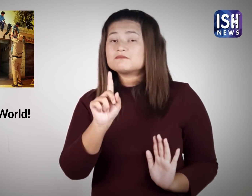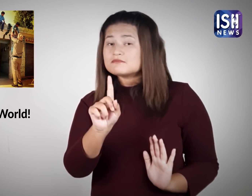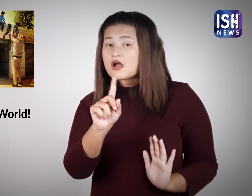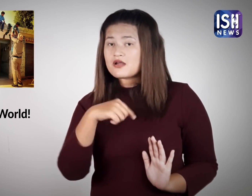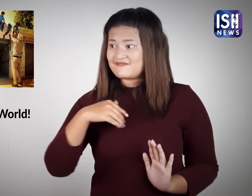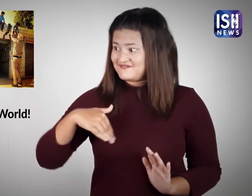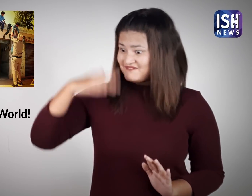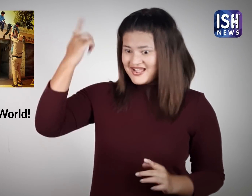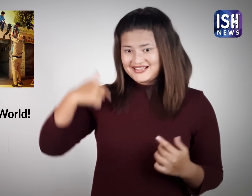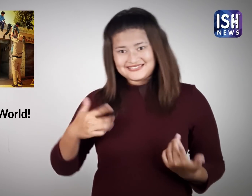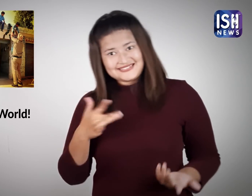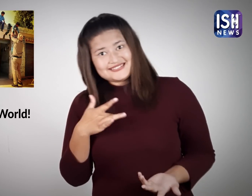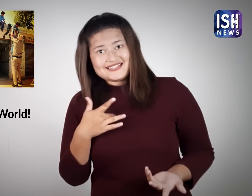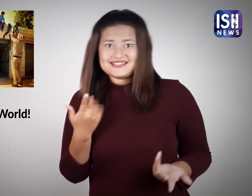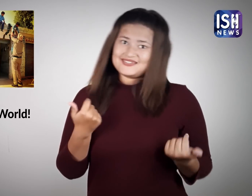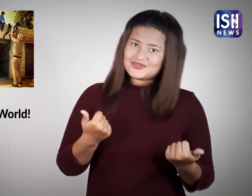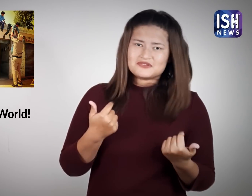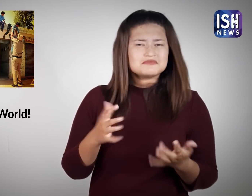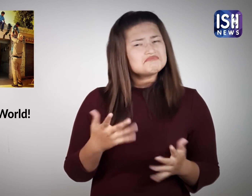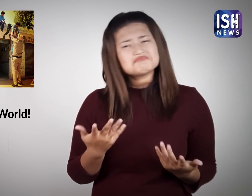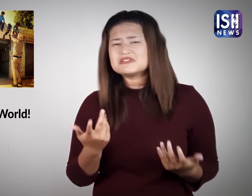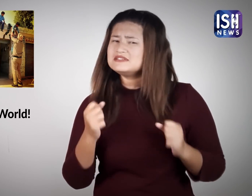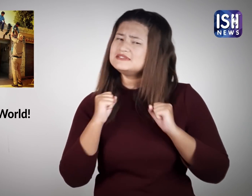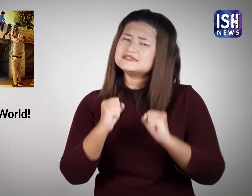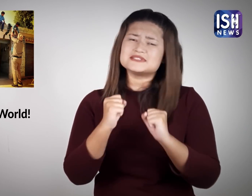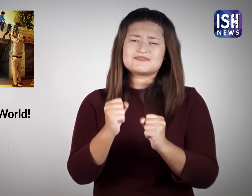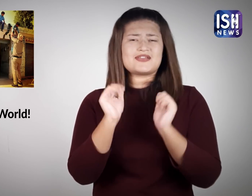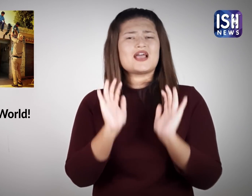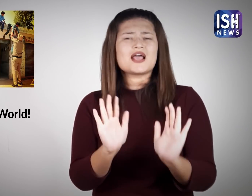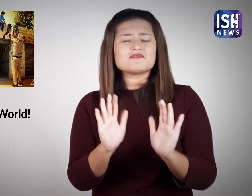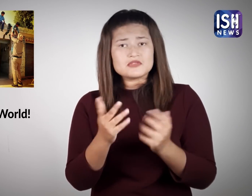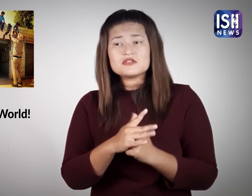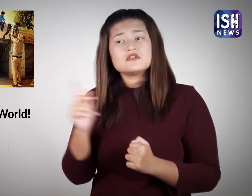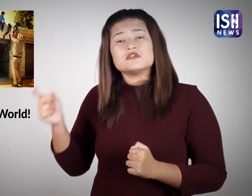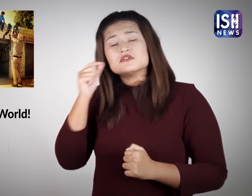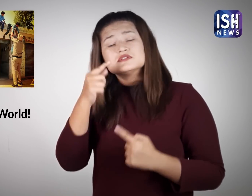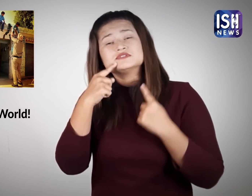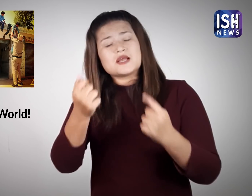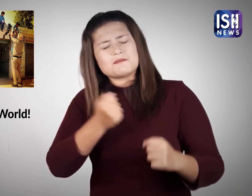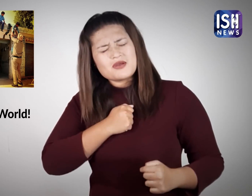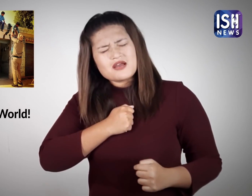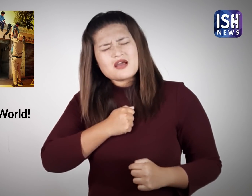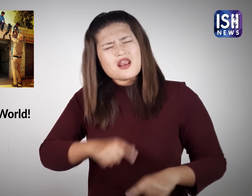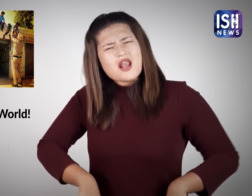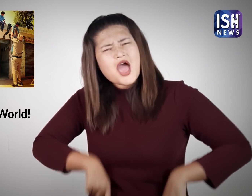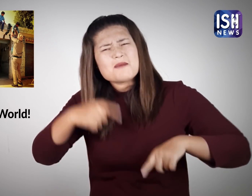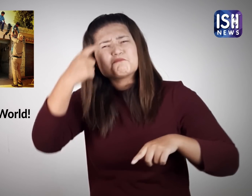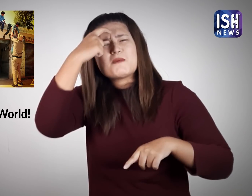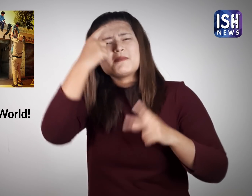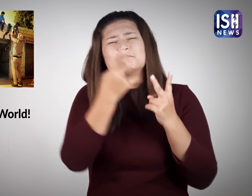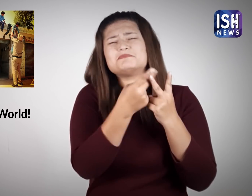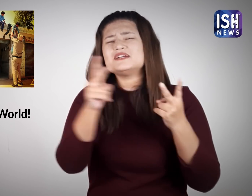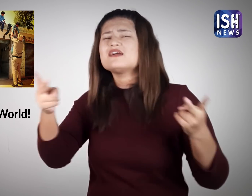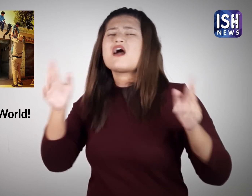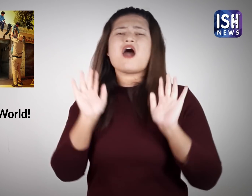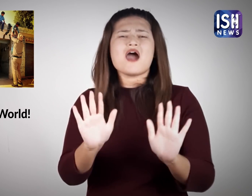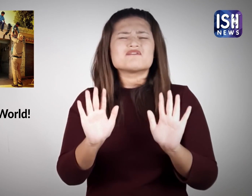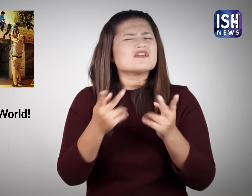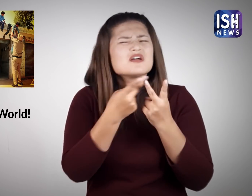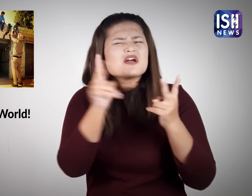हालाकि उन्हें अपनी उंचाई के कारण बहुत सारी कठनाईयों का सामना करना पड़ता है उन्होंने इस लंबाई के साथ आने वाली कटनायों के बारे में बताते हुए